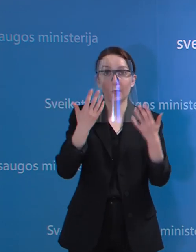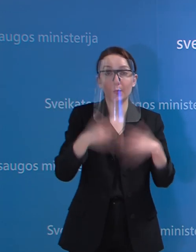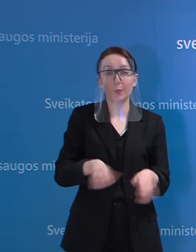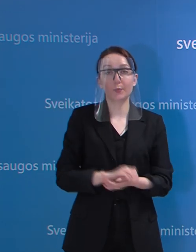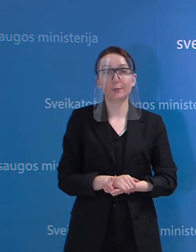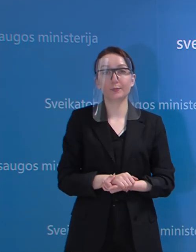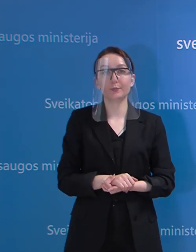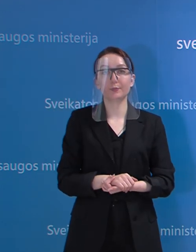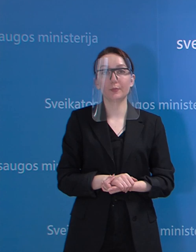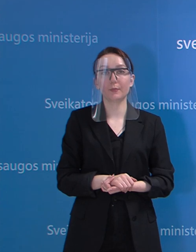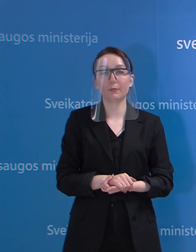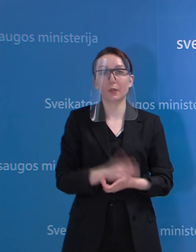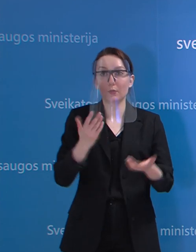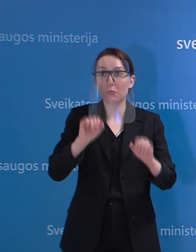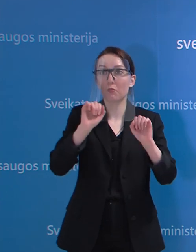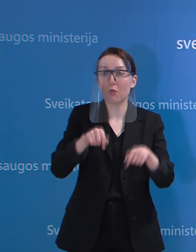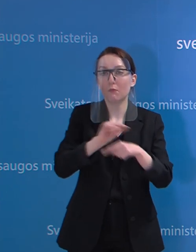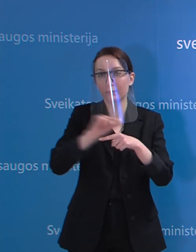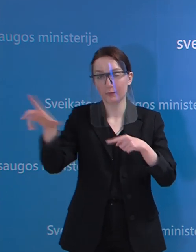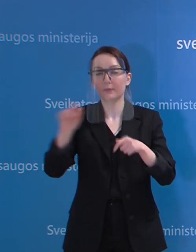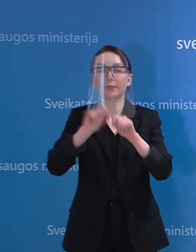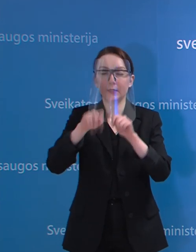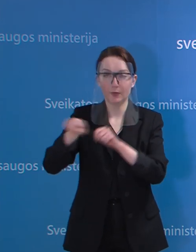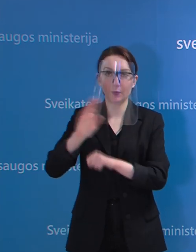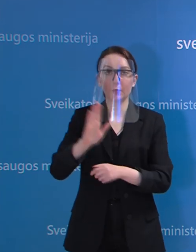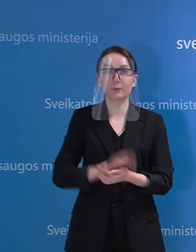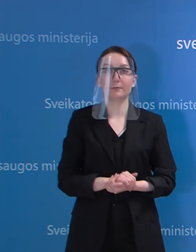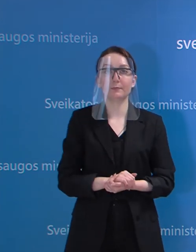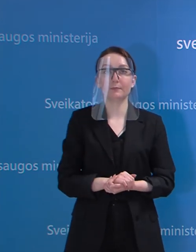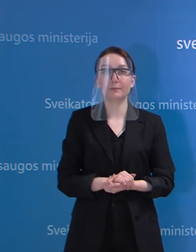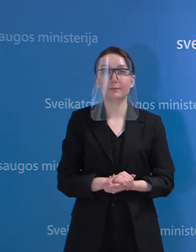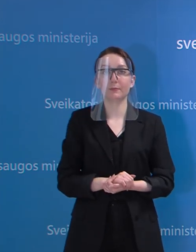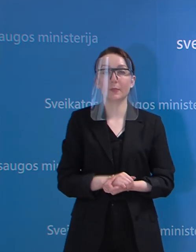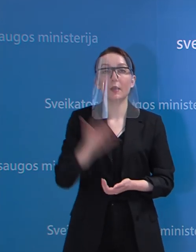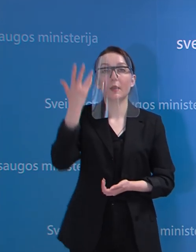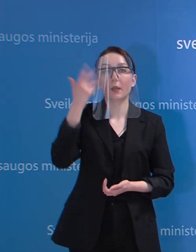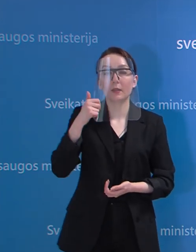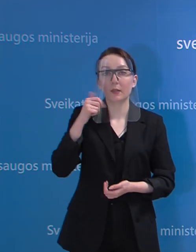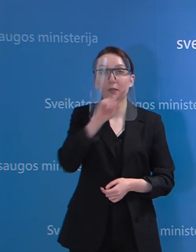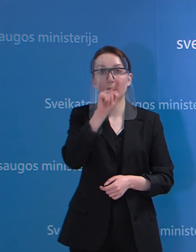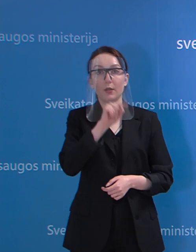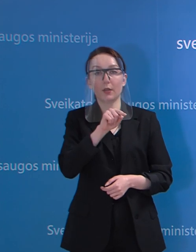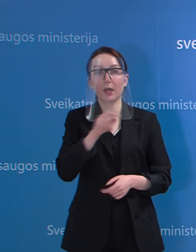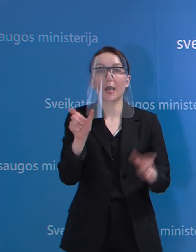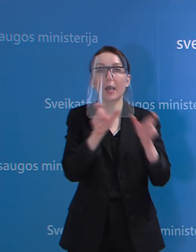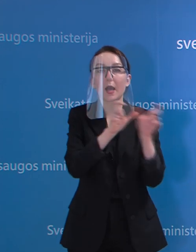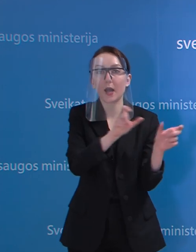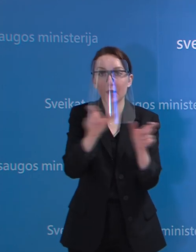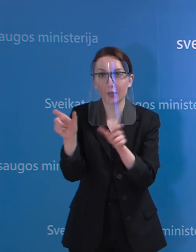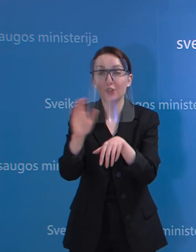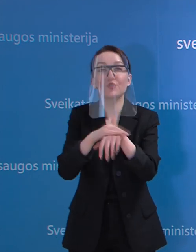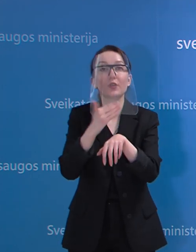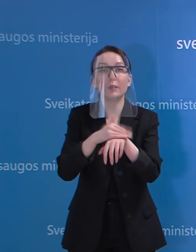tai sulig atsirandančiom galimybėm bus ir tyrimai pradedami. Kada būtų galima tikėtis karantino sąlygų